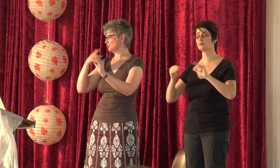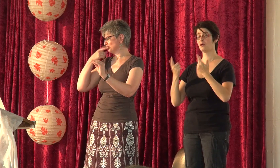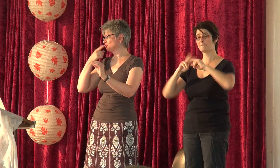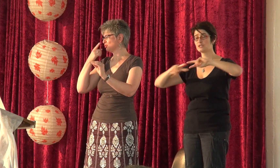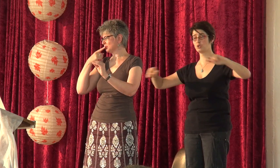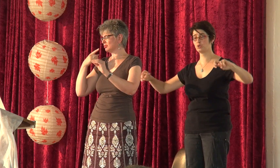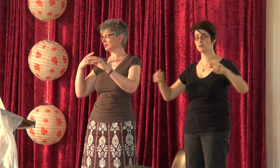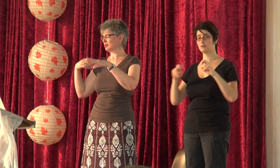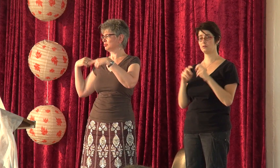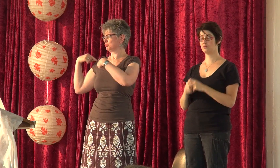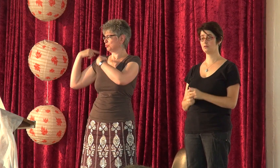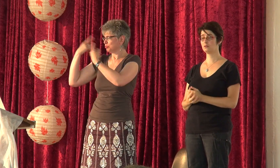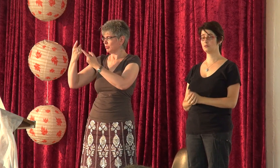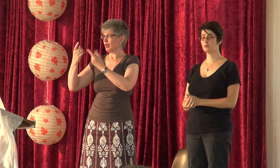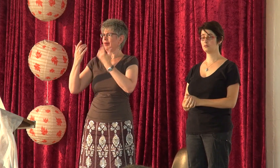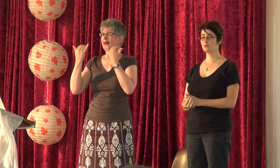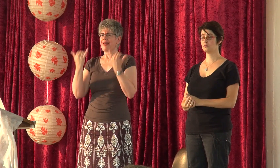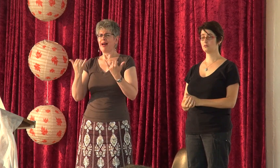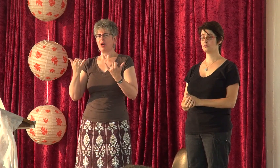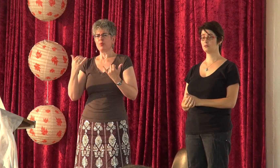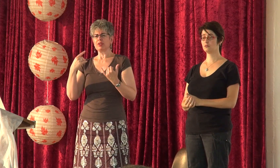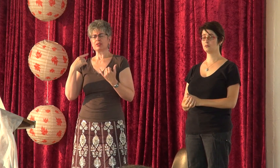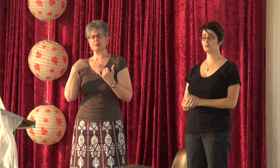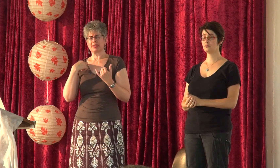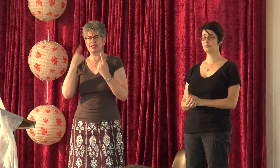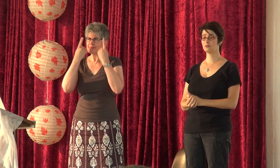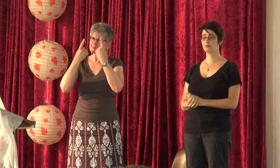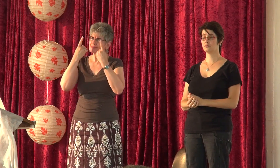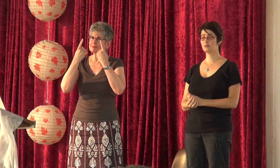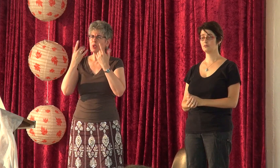אני מלמדת פלשנות אני מלמדת